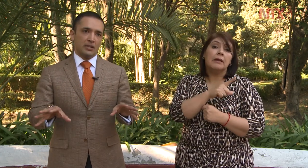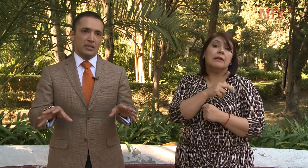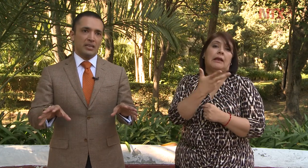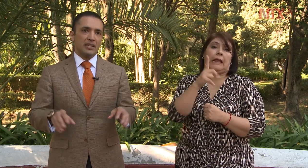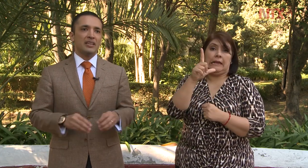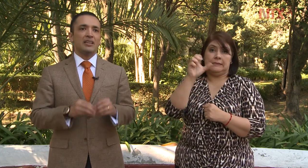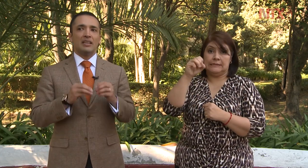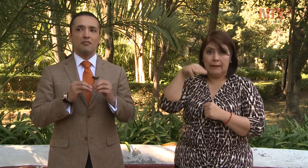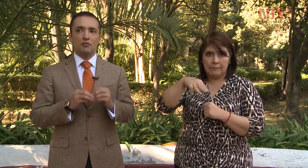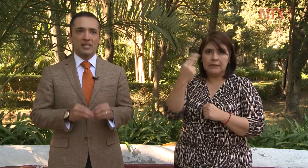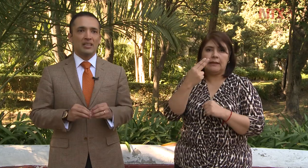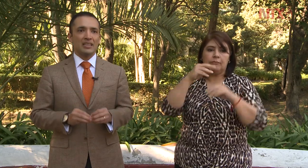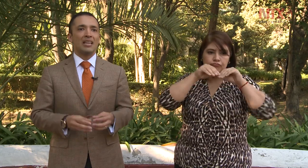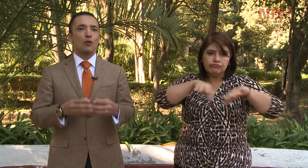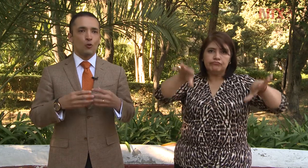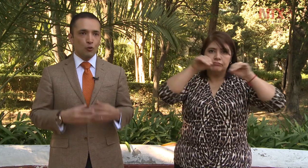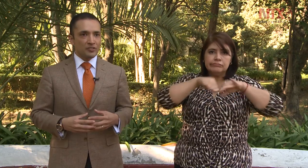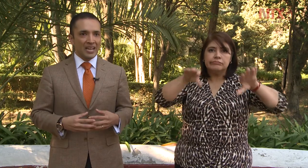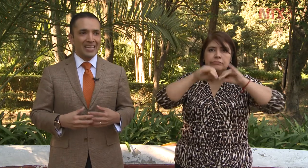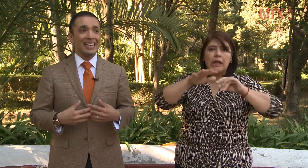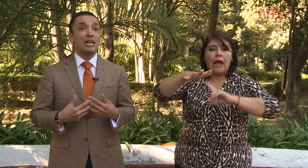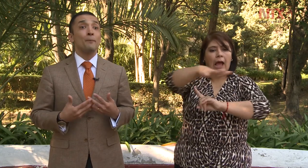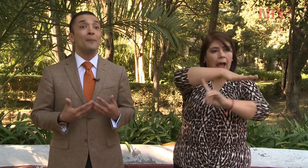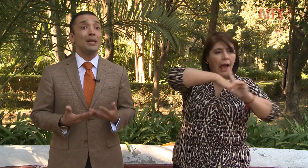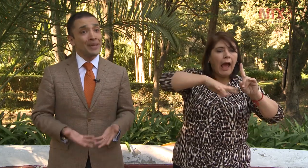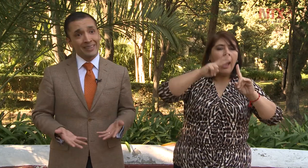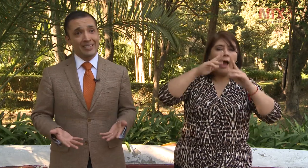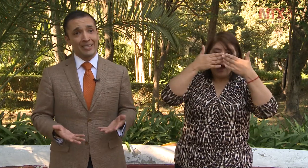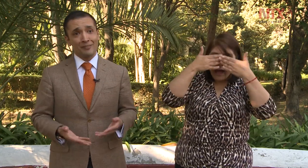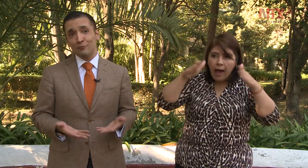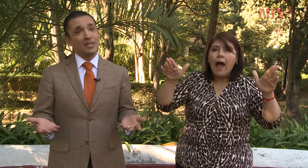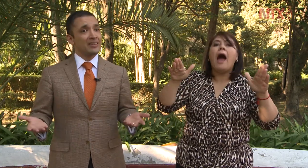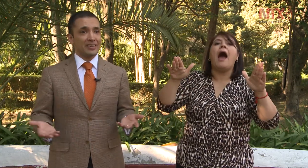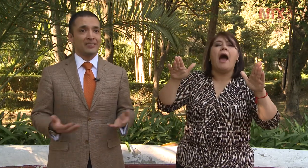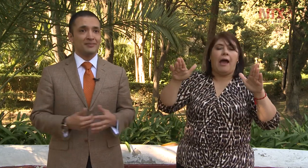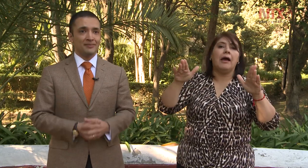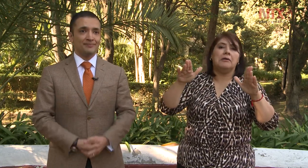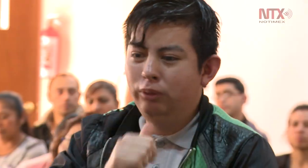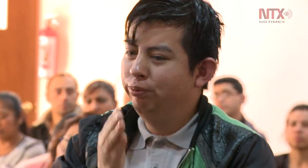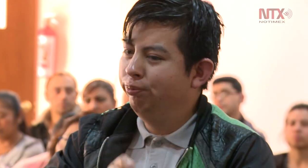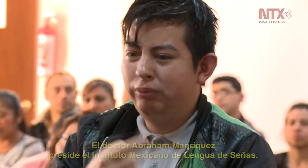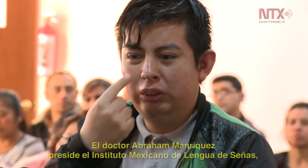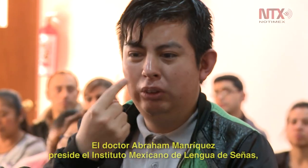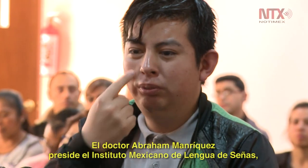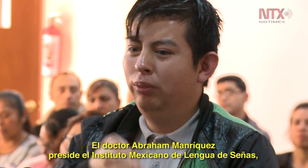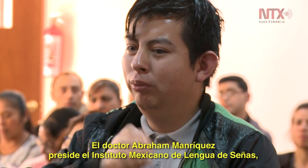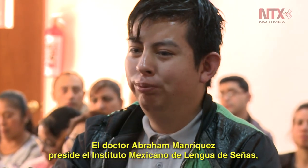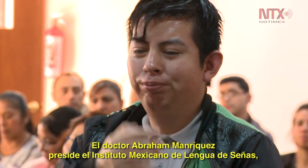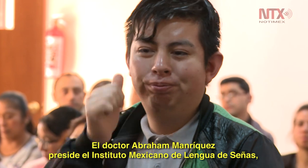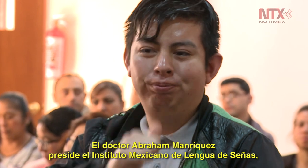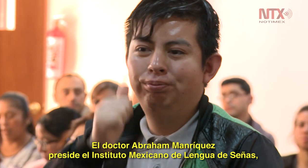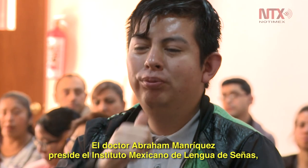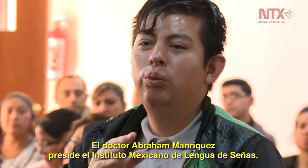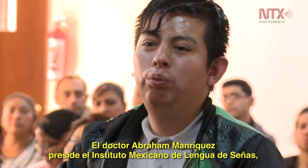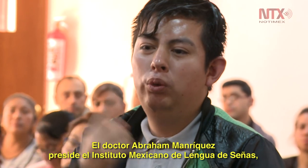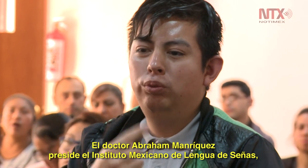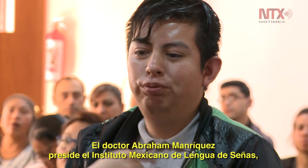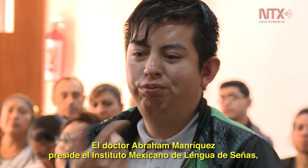y la sociedad la conozca y la implemente en su día a día. El doctor Abraham Manríquez preside el